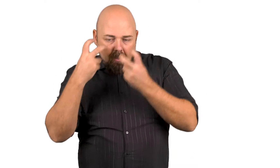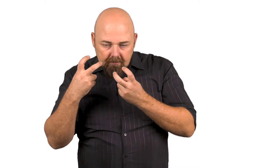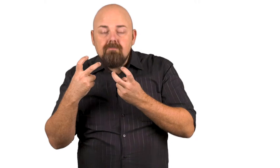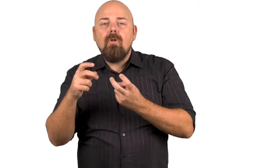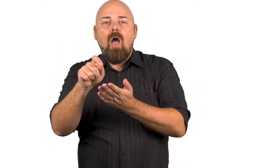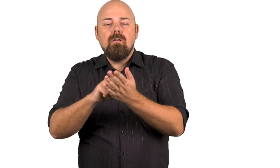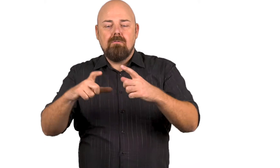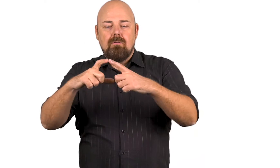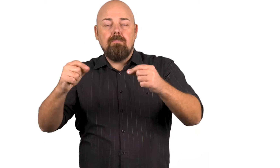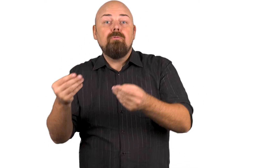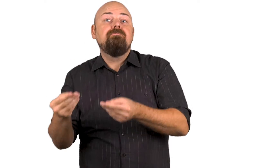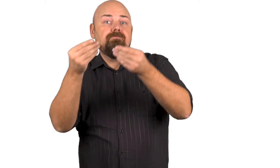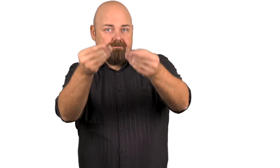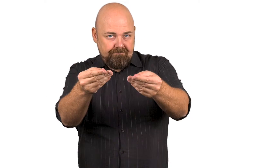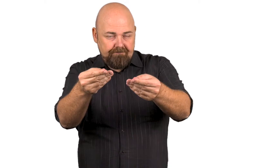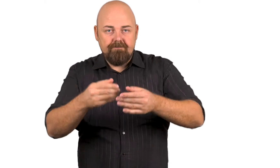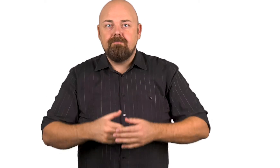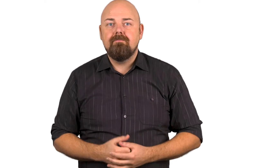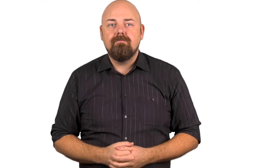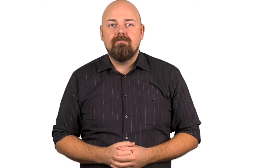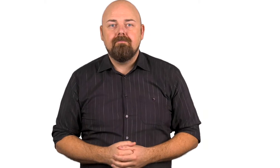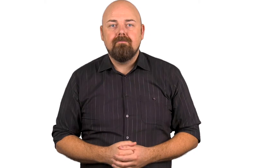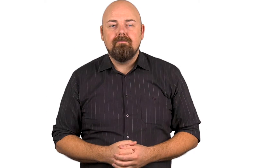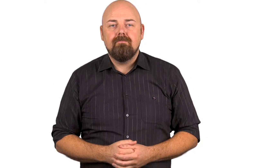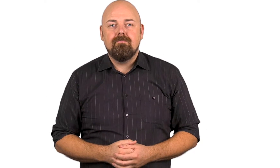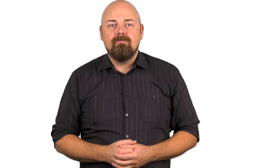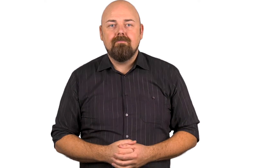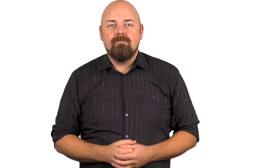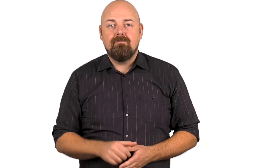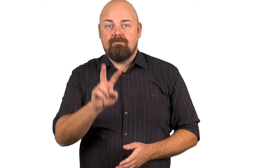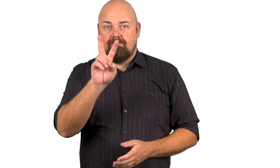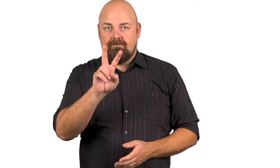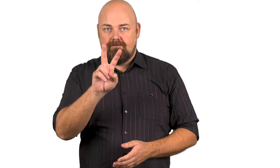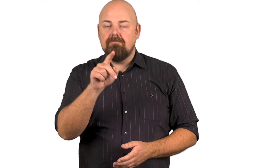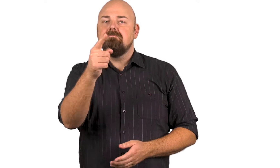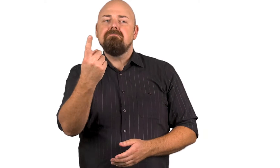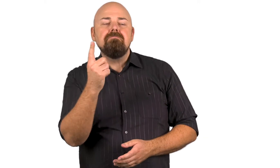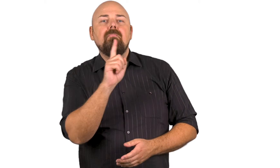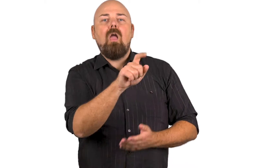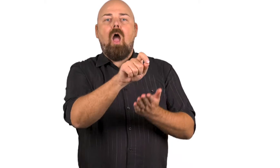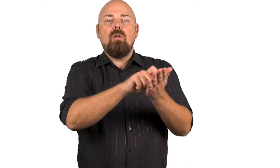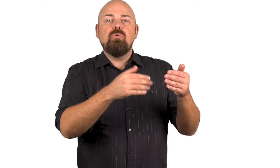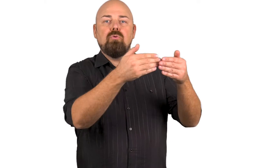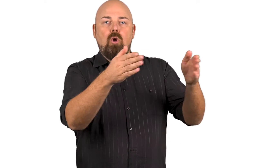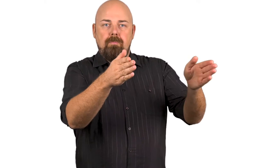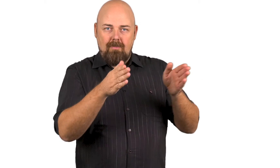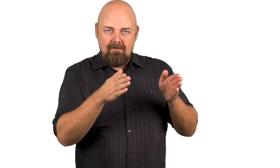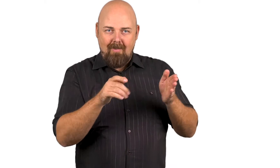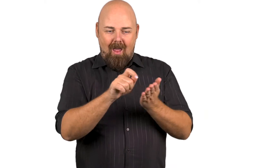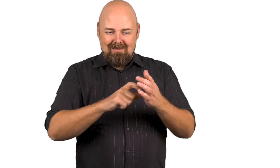tarkistaa sen ja antaa sinulle äänestyslipun. 2. Mene äänestyskoppiin.